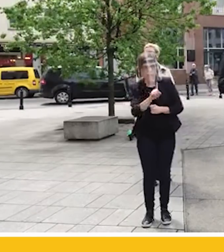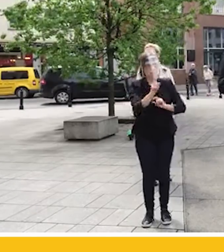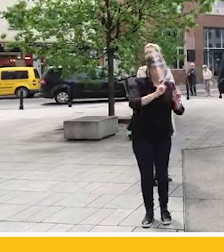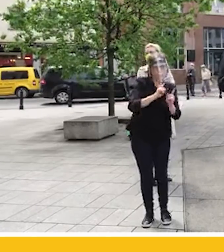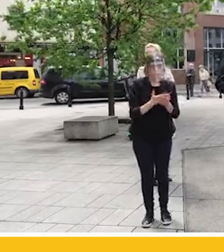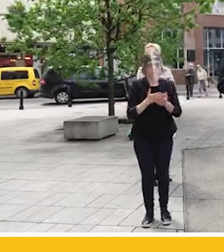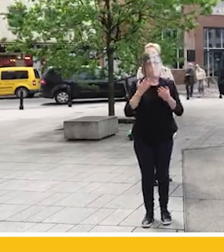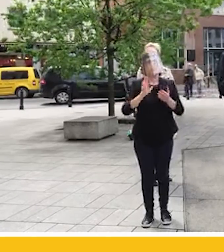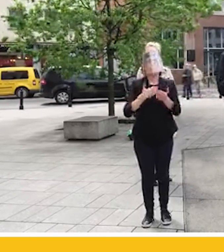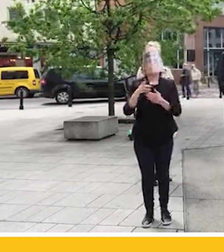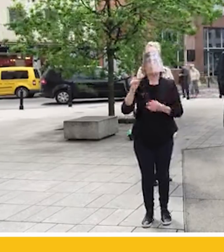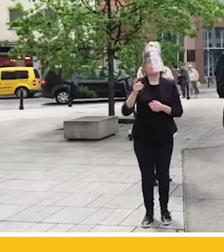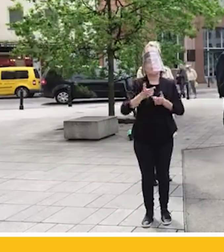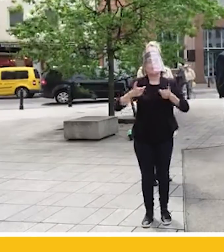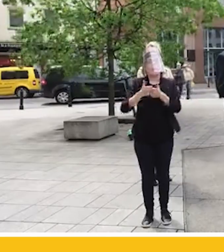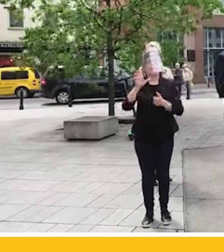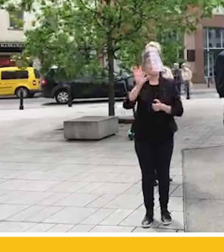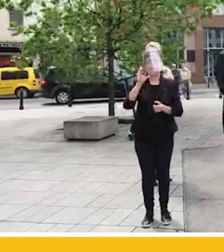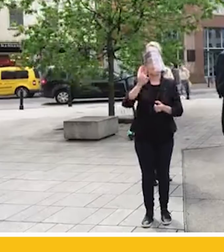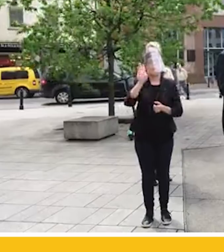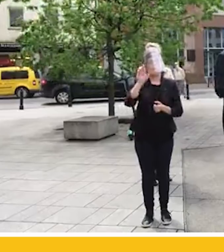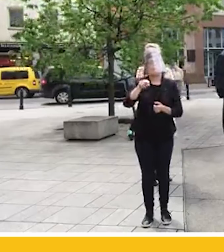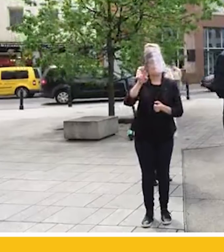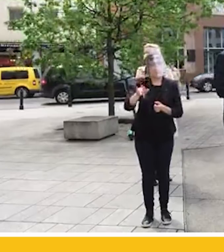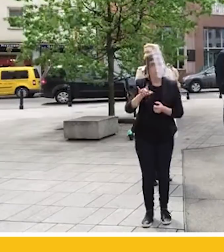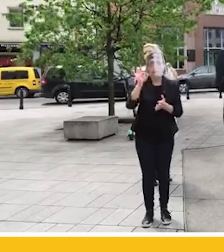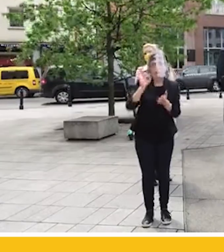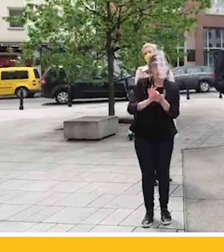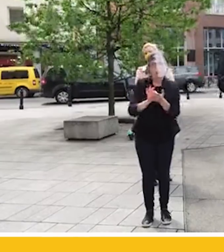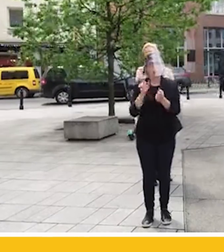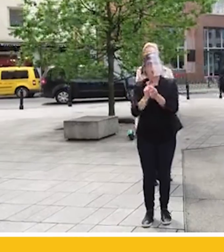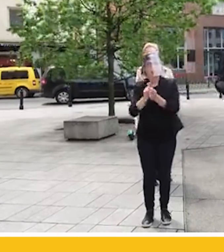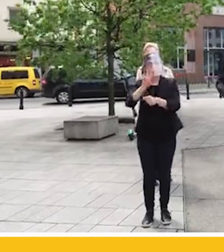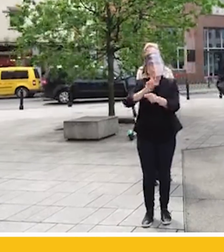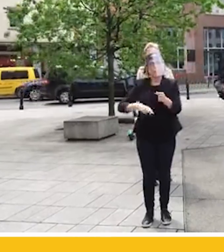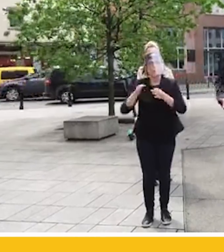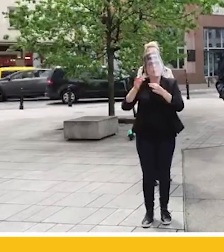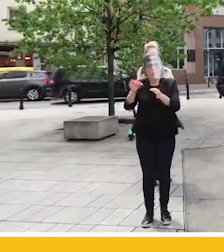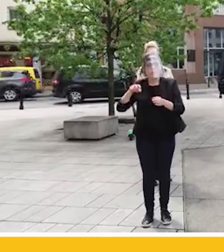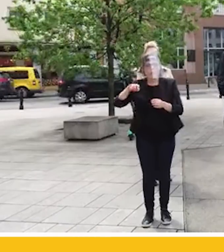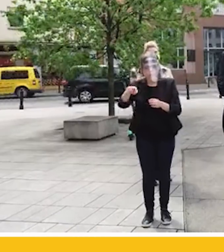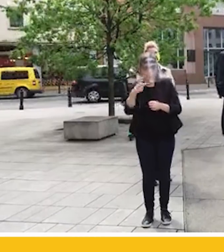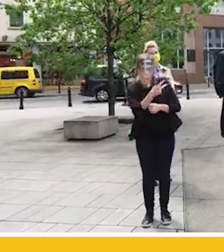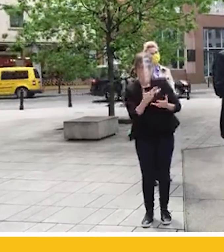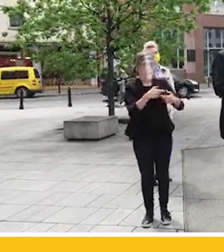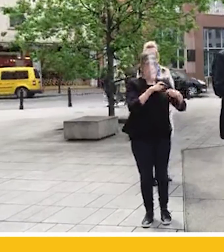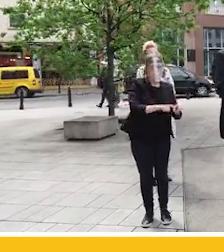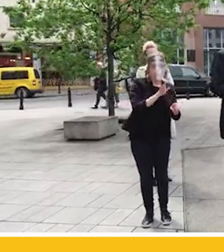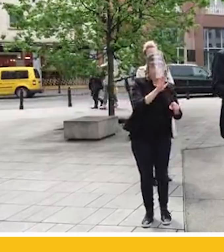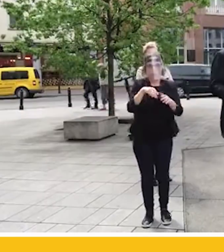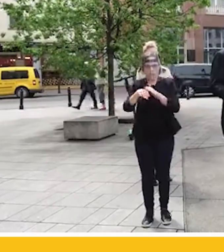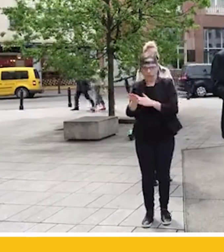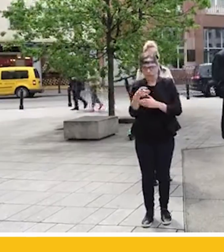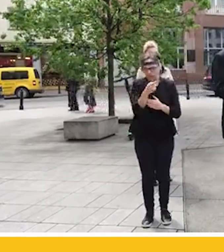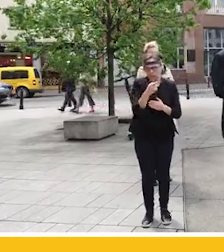na przykład senator Bury przechodził koło radiowozu, sam do niego wsiadł, zasiedział się, a później kiedy stwierdził, że już chce wyjść, to sobie po prostu wyszedł, no to